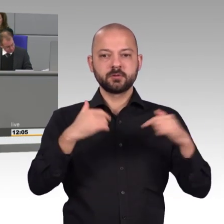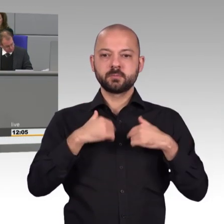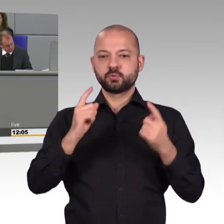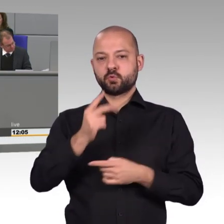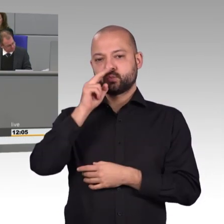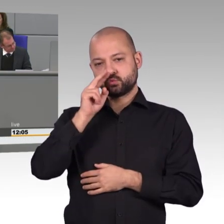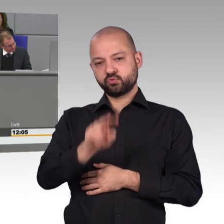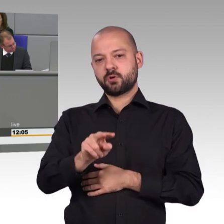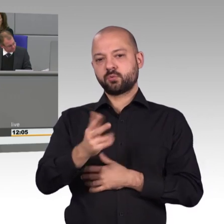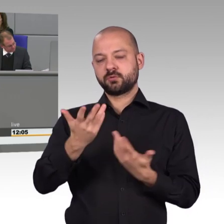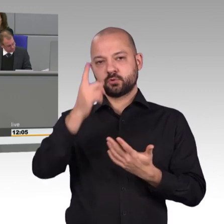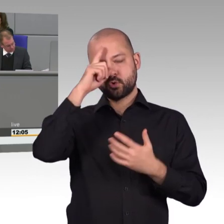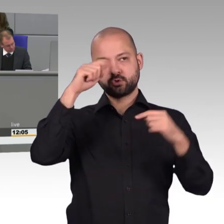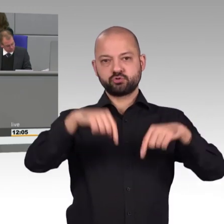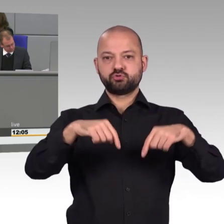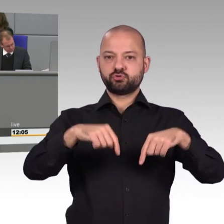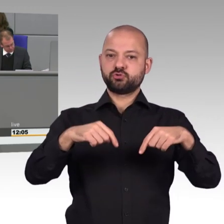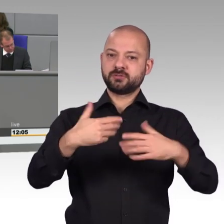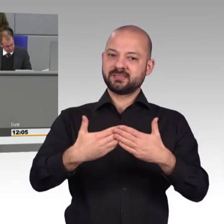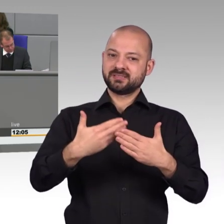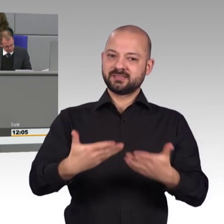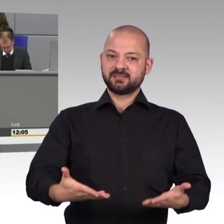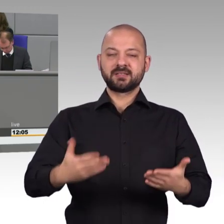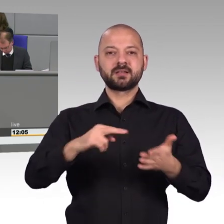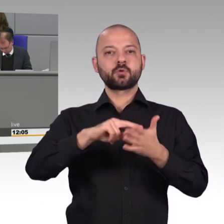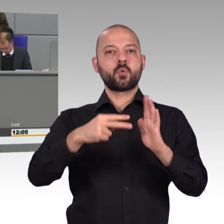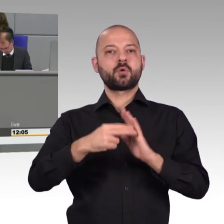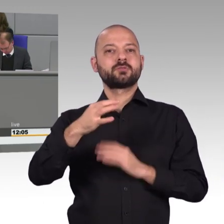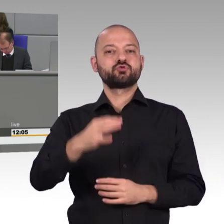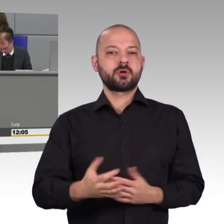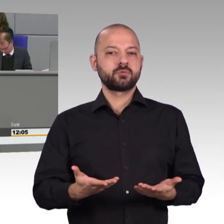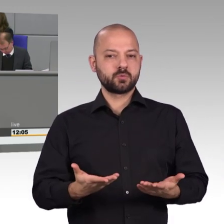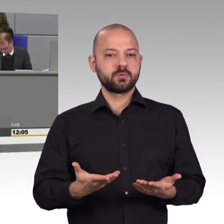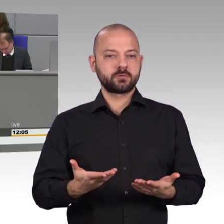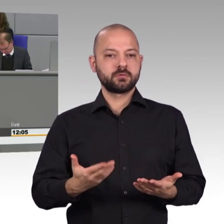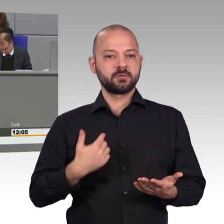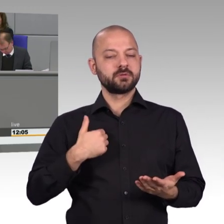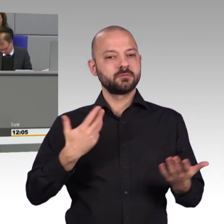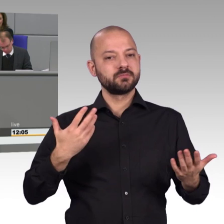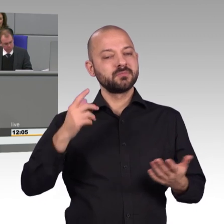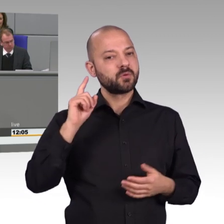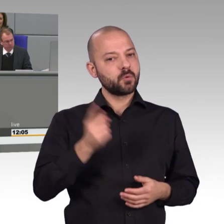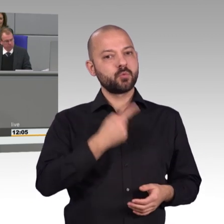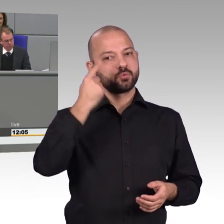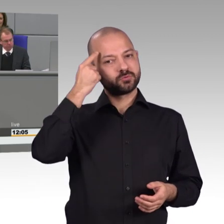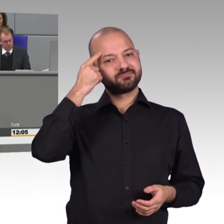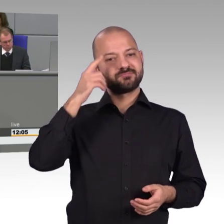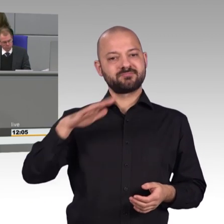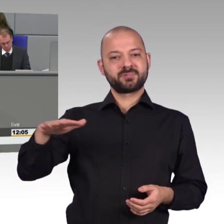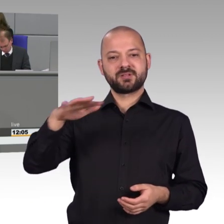heute groß und sie wird weiter wachsen. Wir wollen hier auch in Zukunft Innovationen zulassen und fördern.